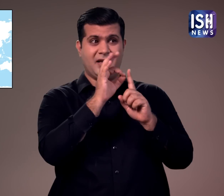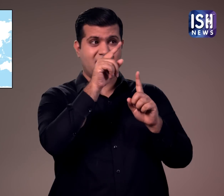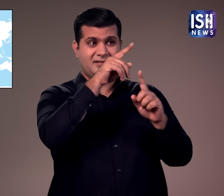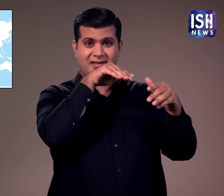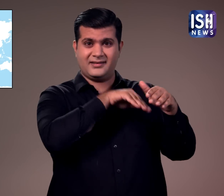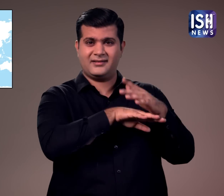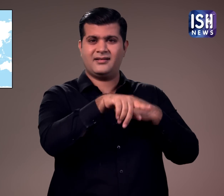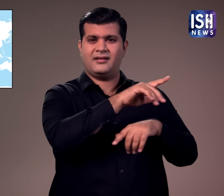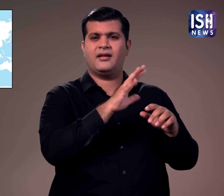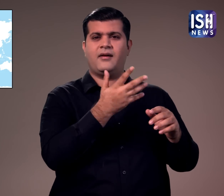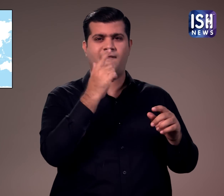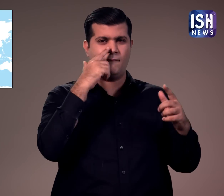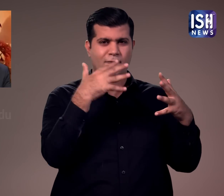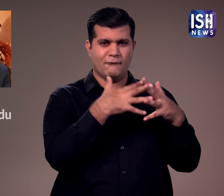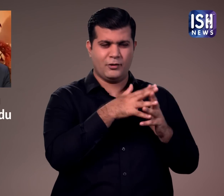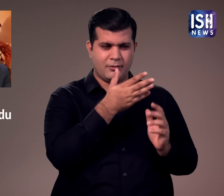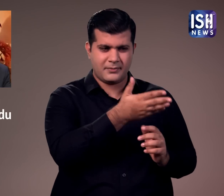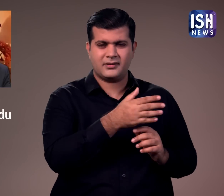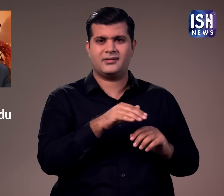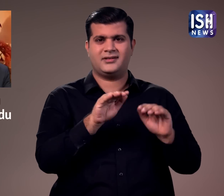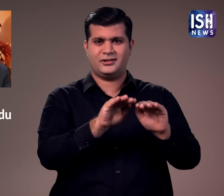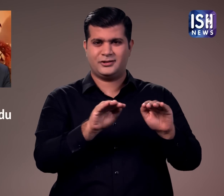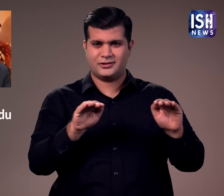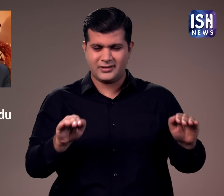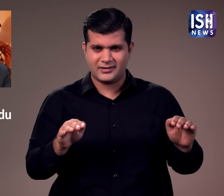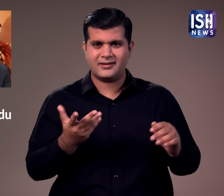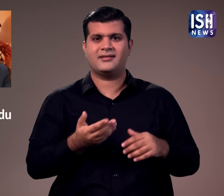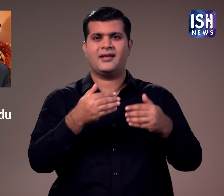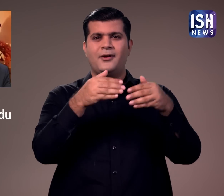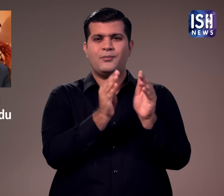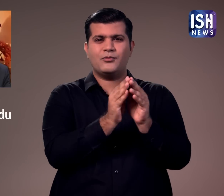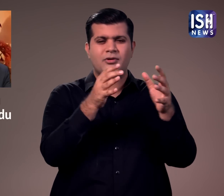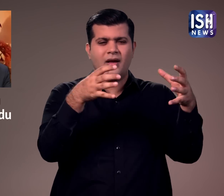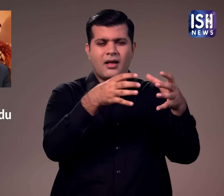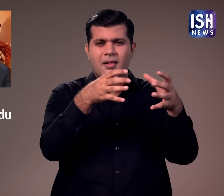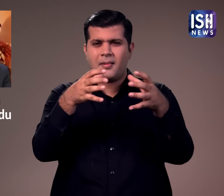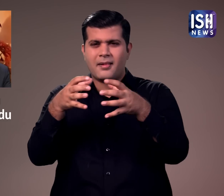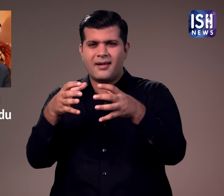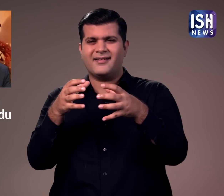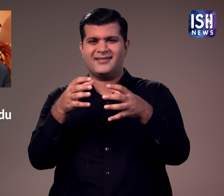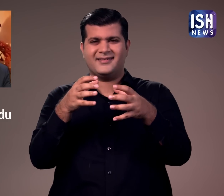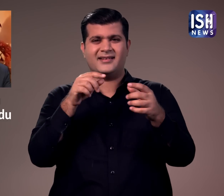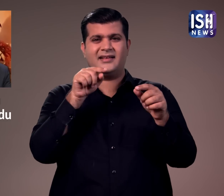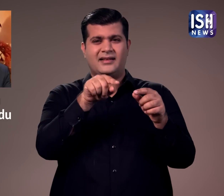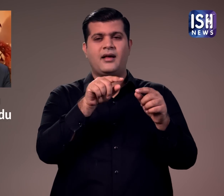महिलाएं, बच्चे, अल्पसंख्यक, मीडिया, आदी सुरक्षित नहीं